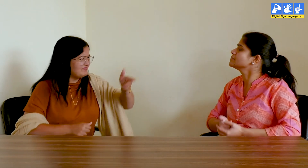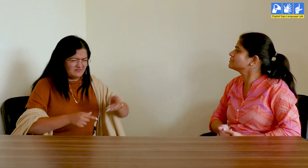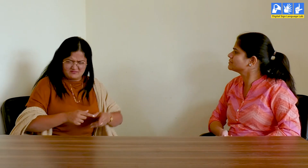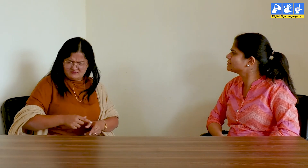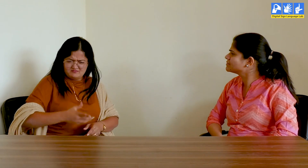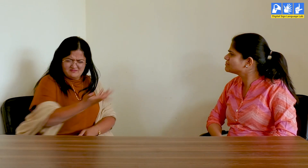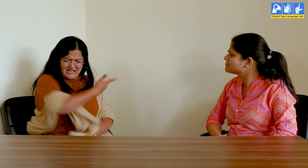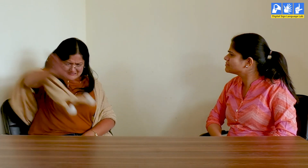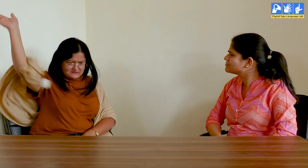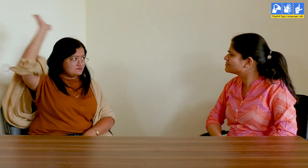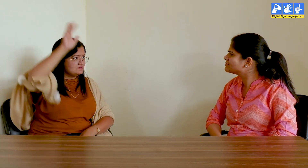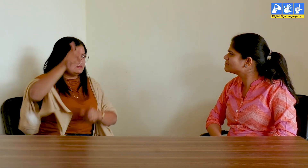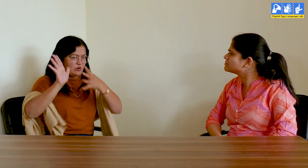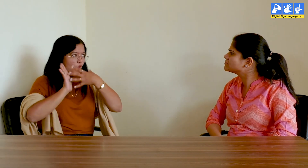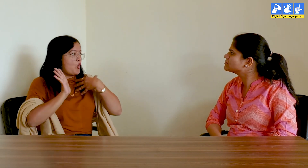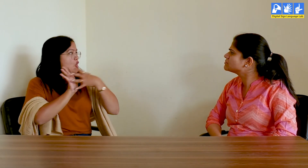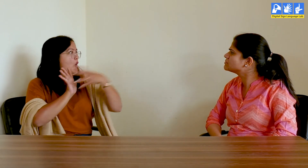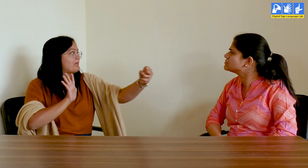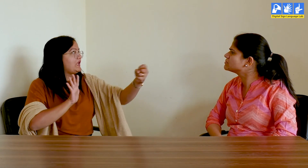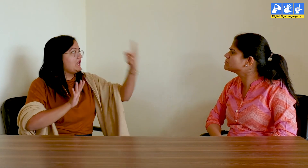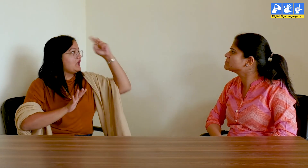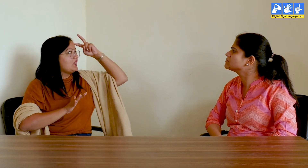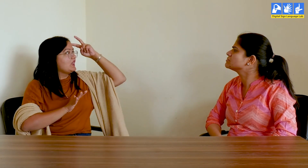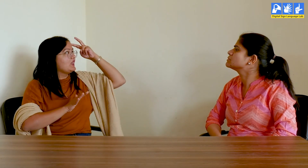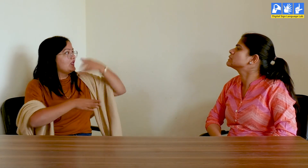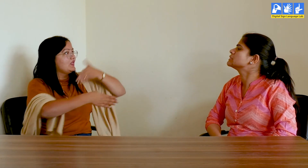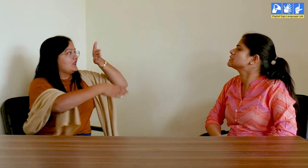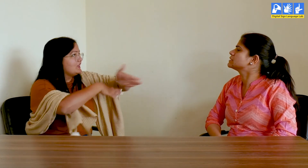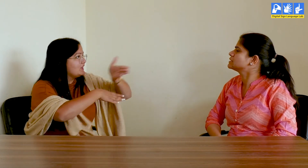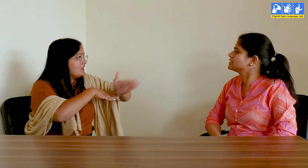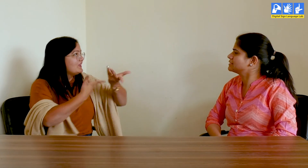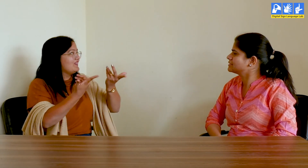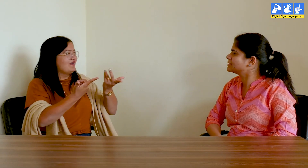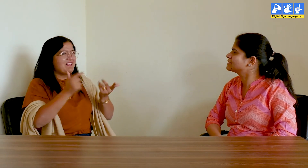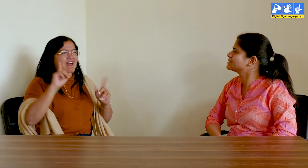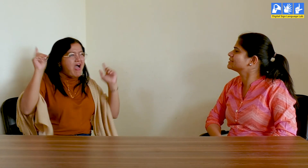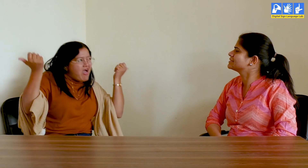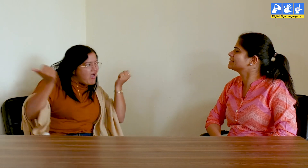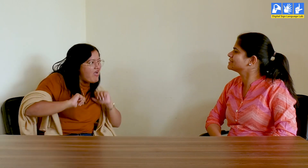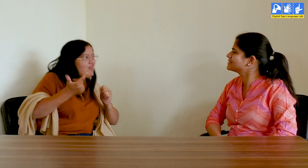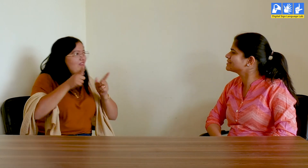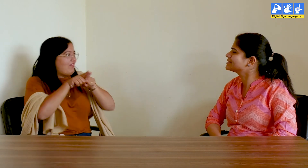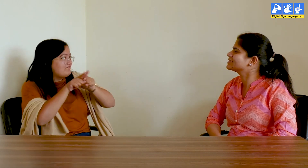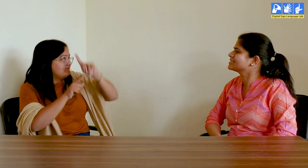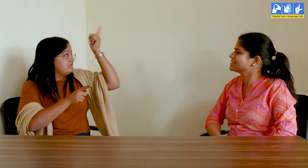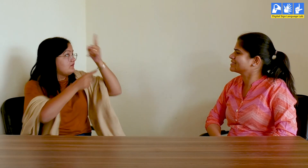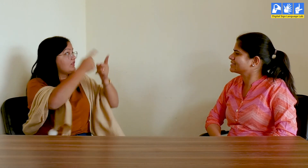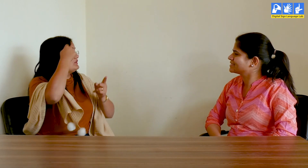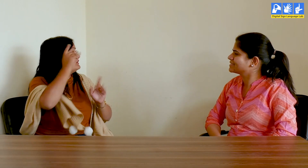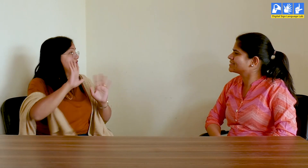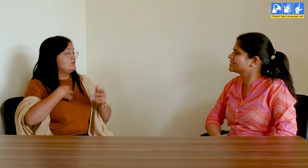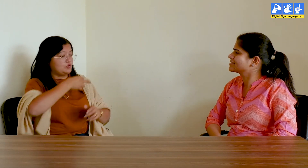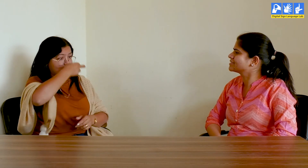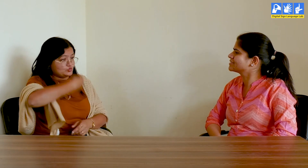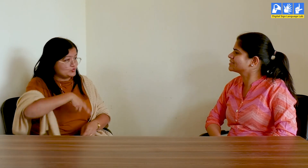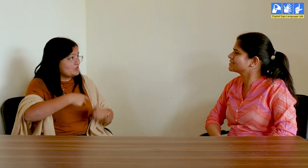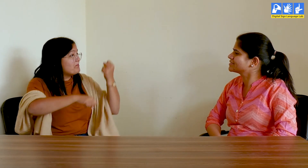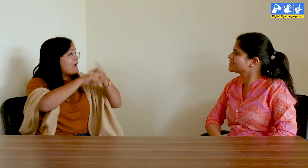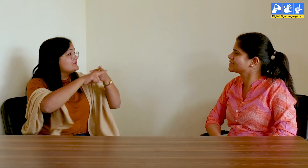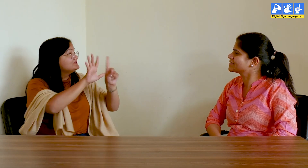जाओं तो मैं सोचेंगे कि इससे उनकी बच्चे मुझे नकल करेंगे या बुरा असर होगा तो मैं उनके साथ मेल खाने के लिए जो